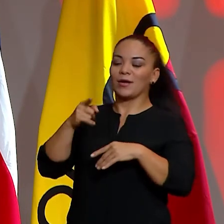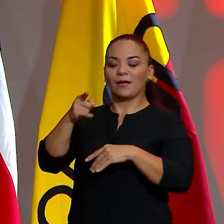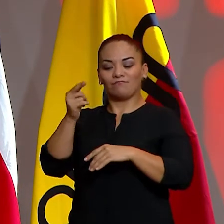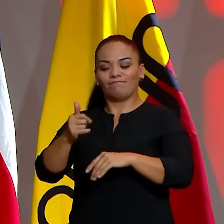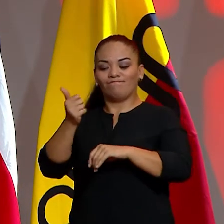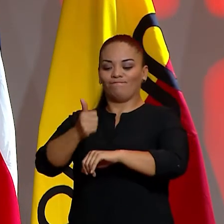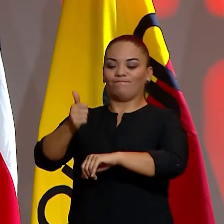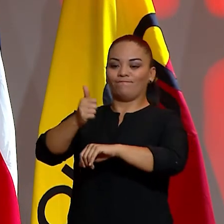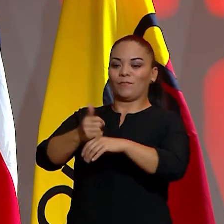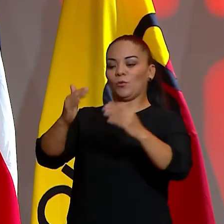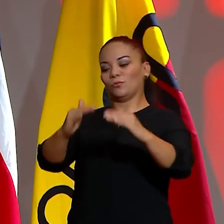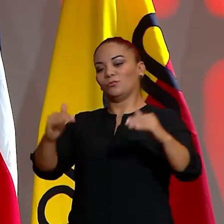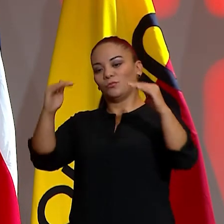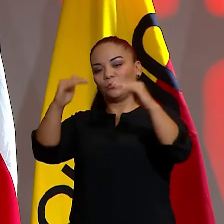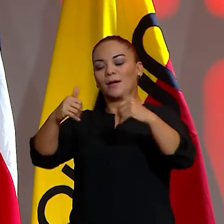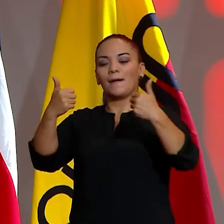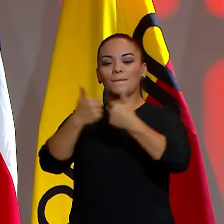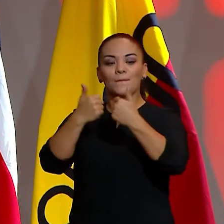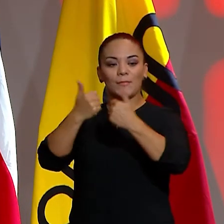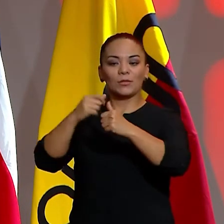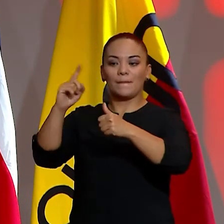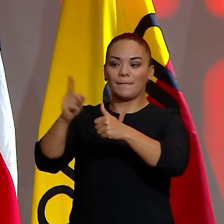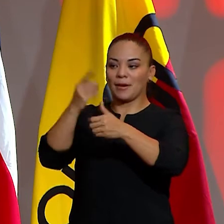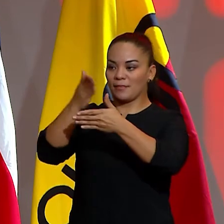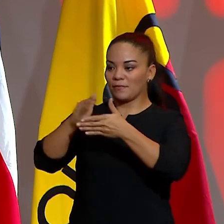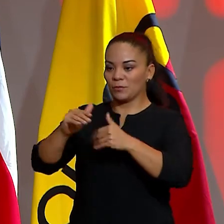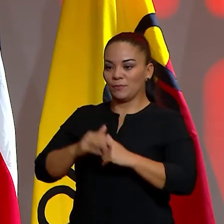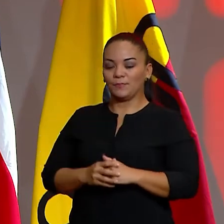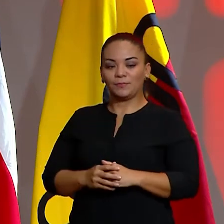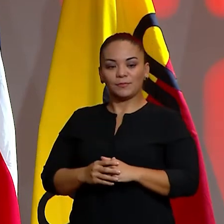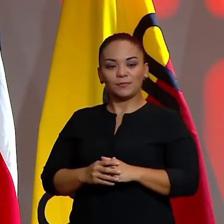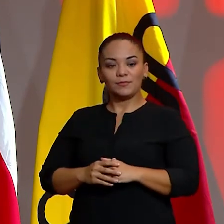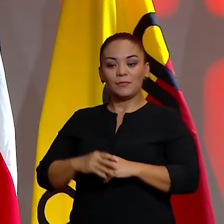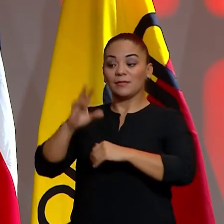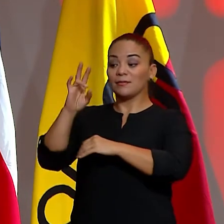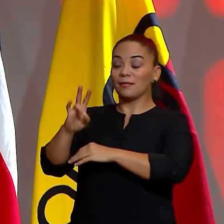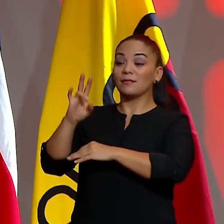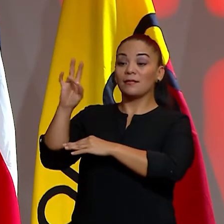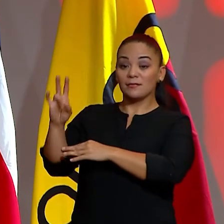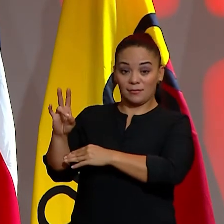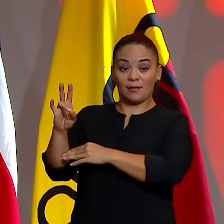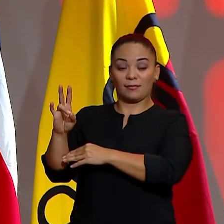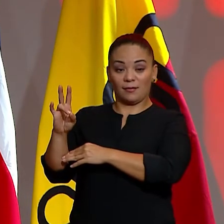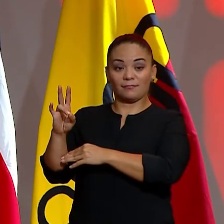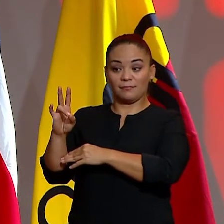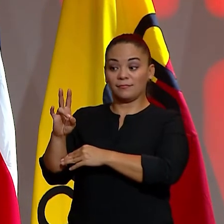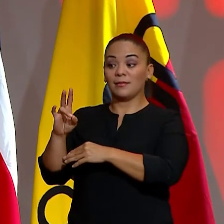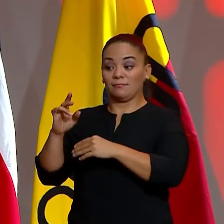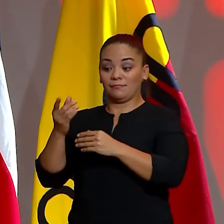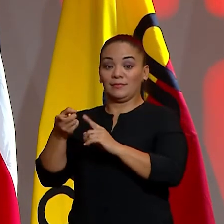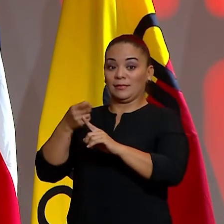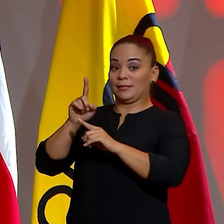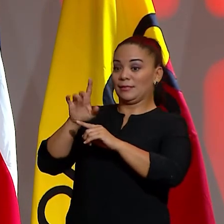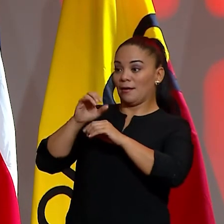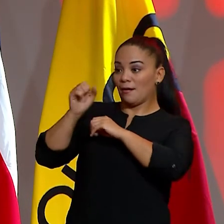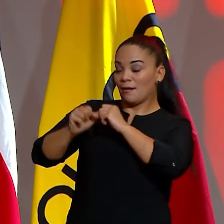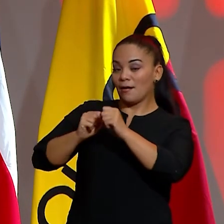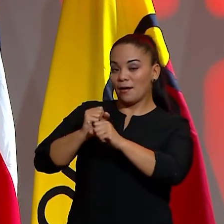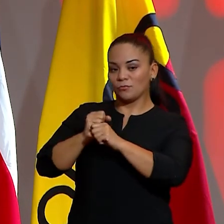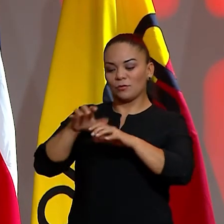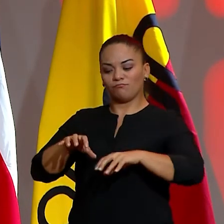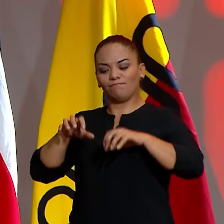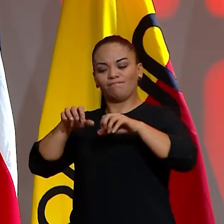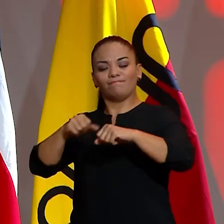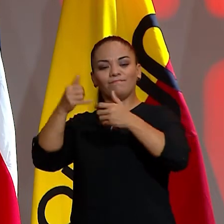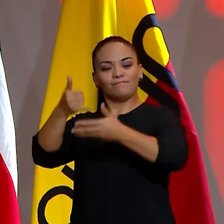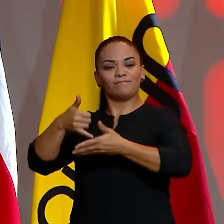ubica en el podio de los campeonatos de la primera división. Durante 77 de sus 100 años de vida, comanda el pedestal